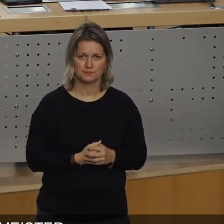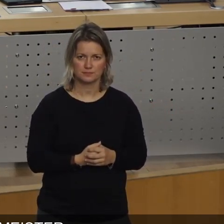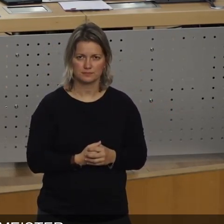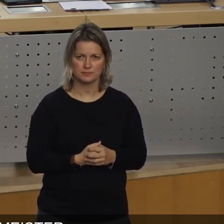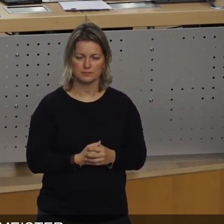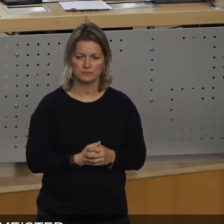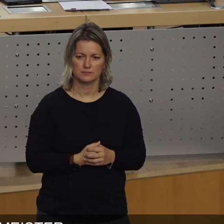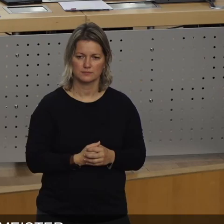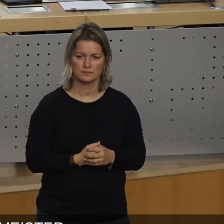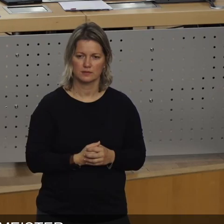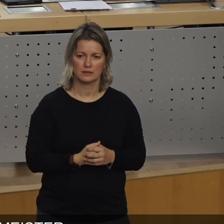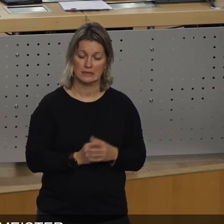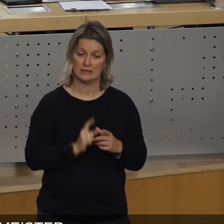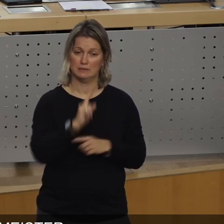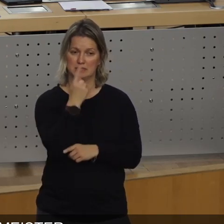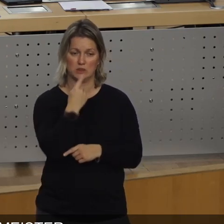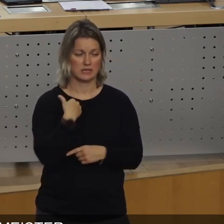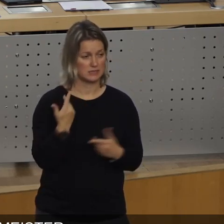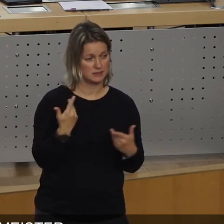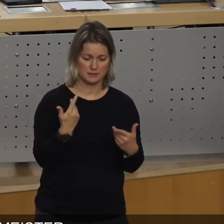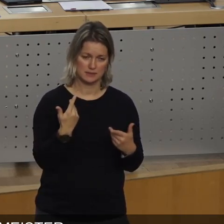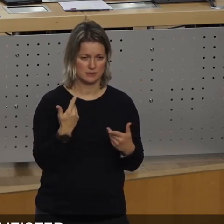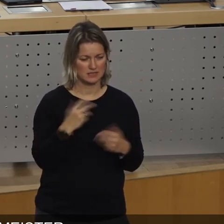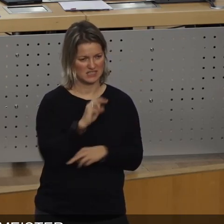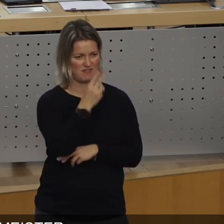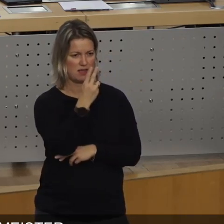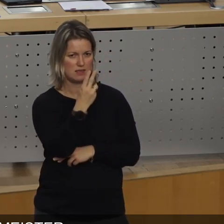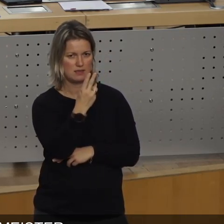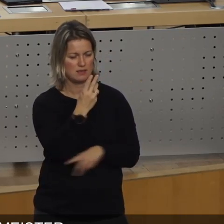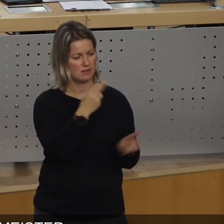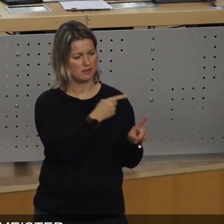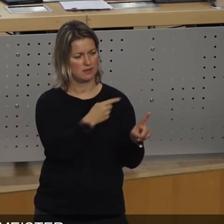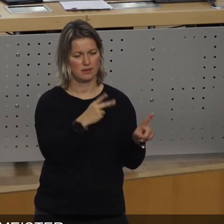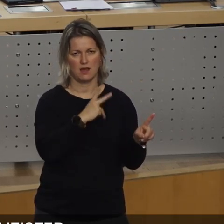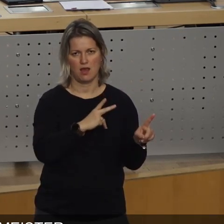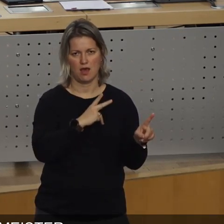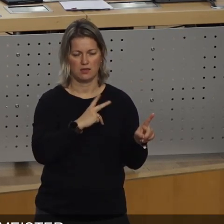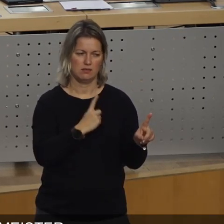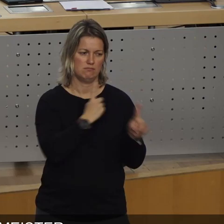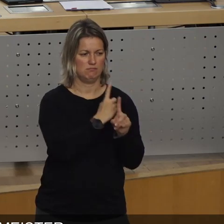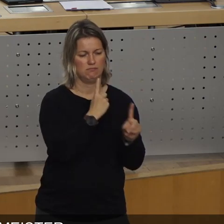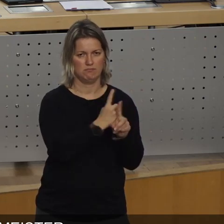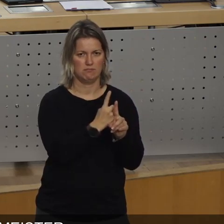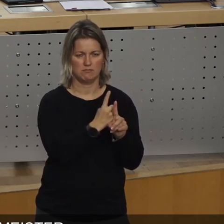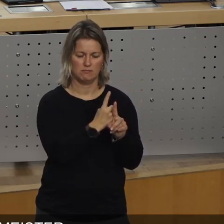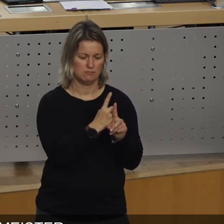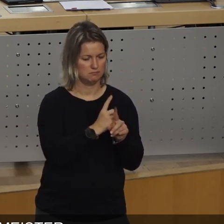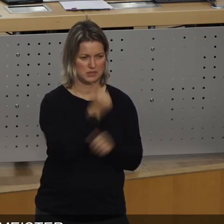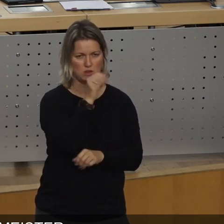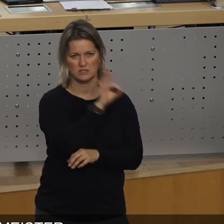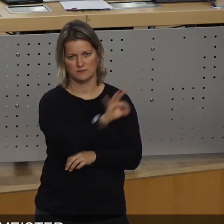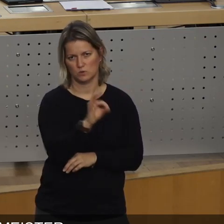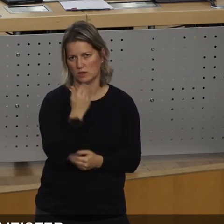möchte ich an dieser Stelle mal zwei Herren hervorheben, bei denen ich mich außerordentlich bedanken